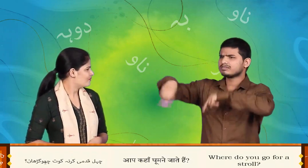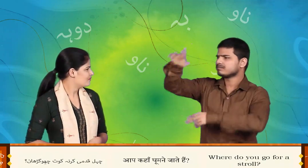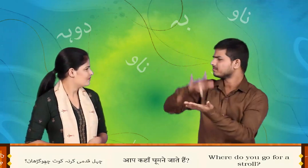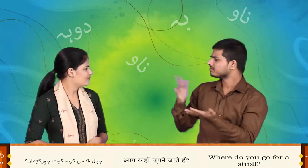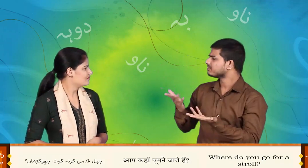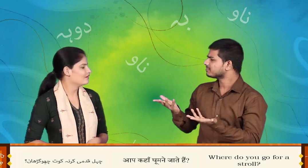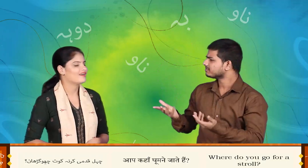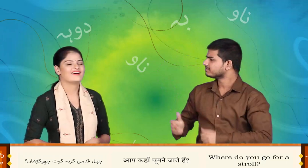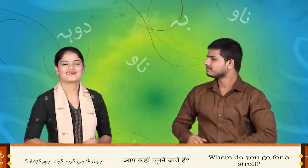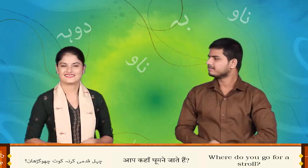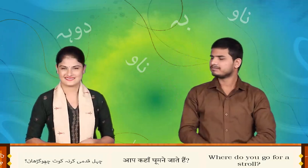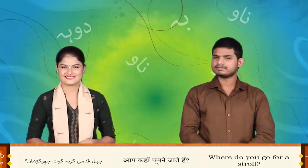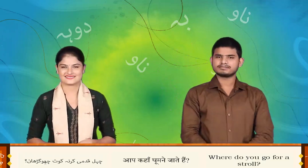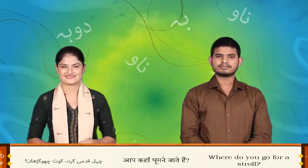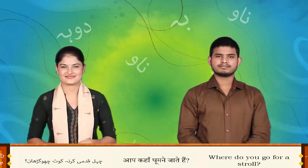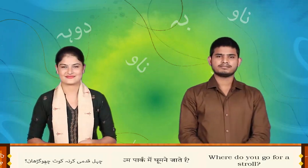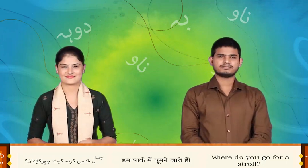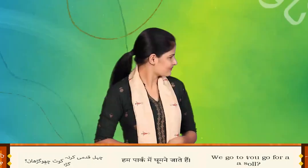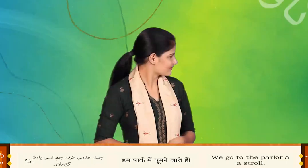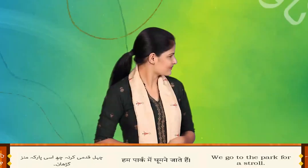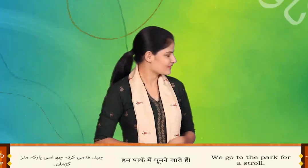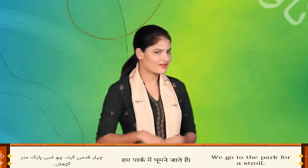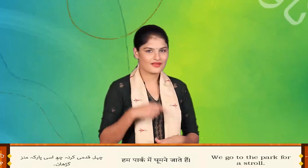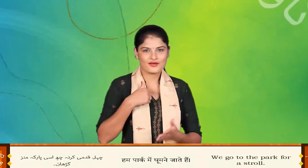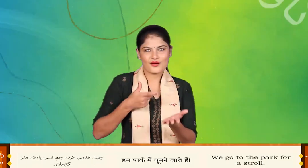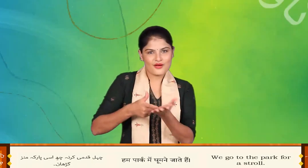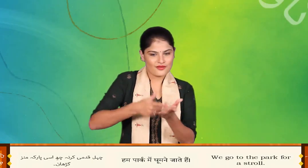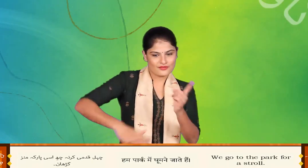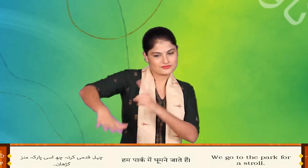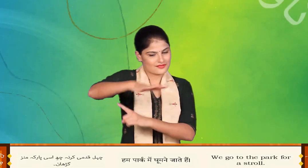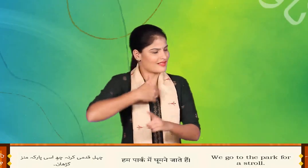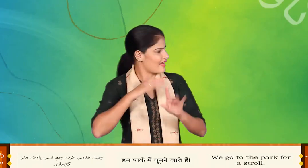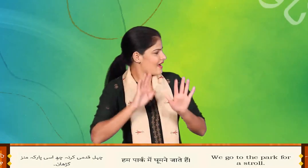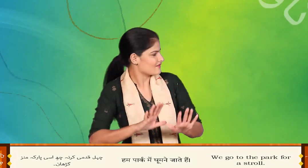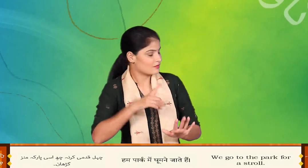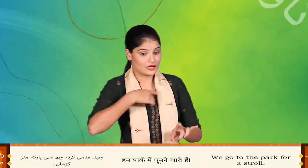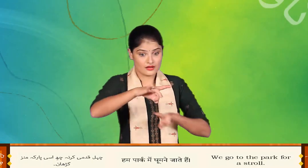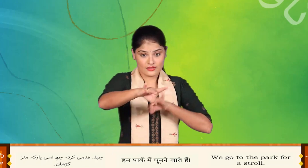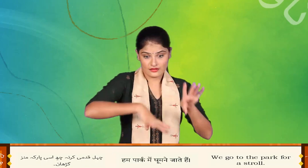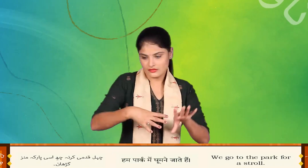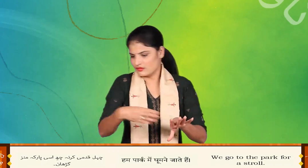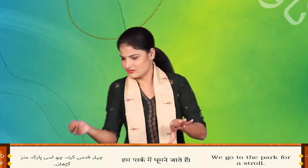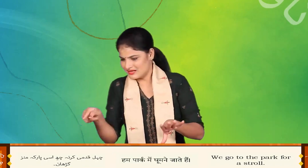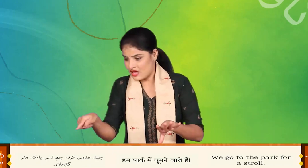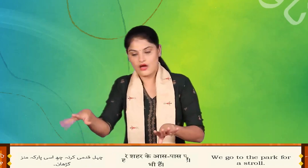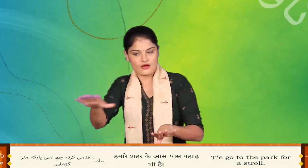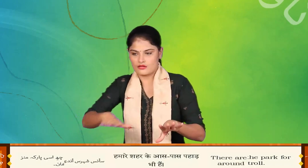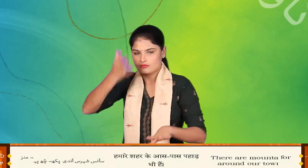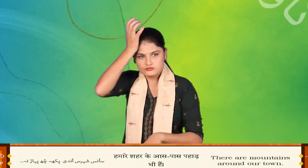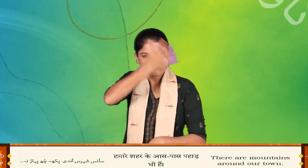करने कोच छुग गसान चहल कदमी करने छे अस पार्क मन्स गसान सरने